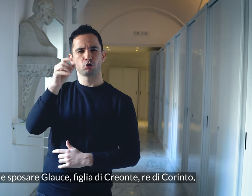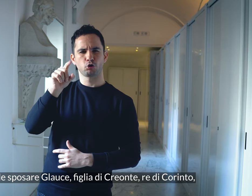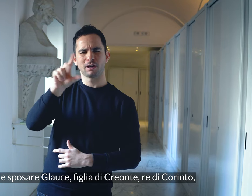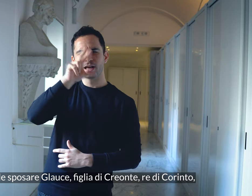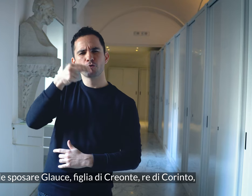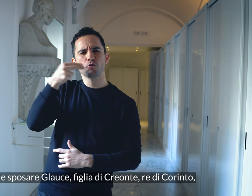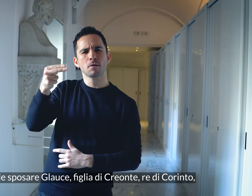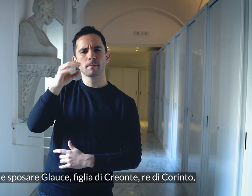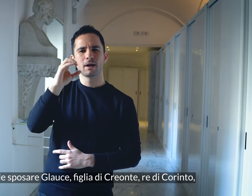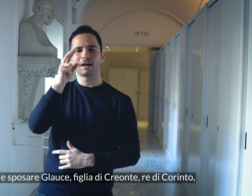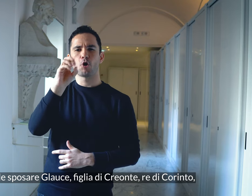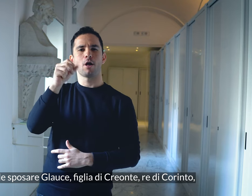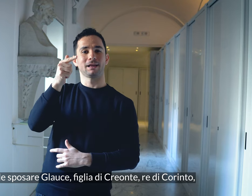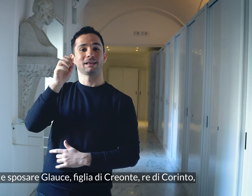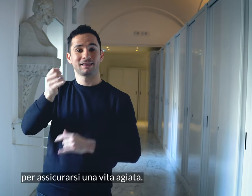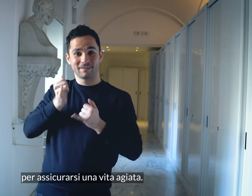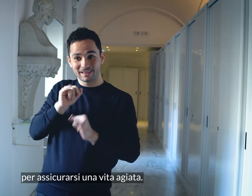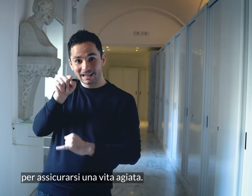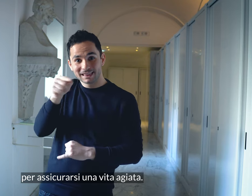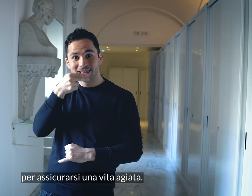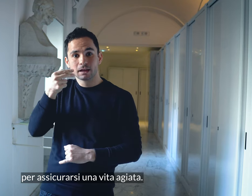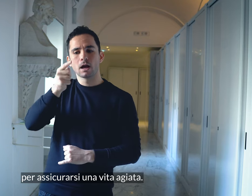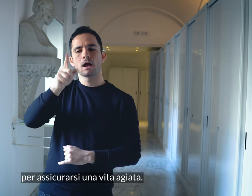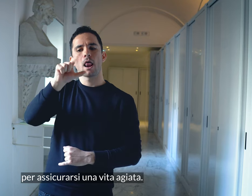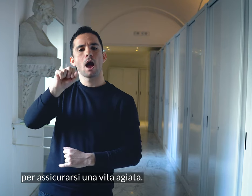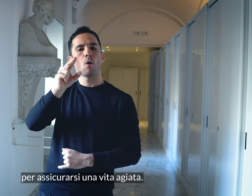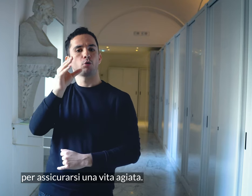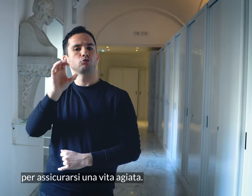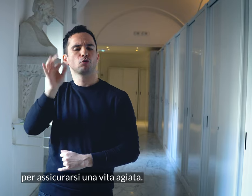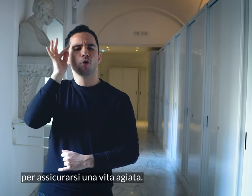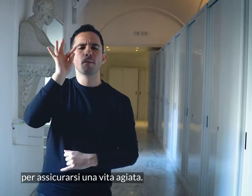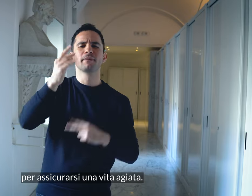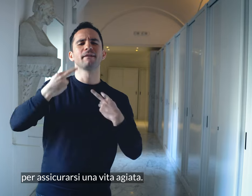Creonte, re di Corinto, per assicurarsi una vita agiata.